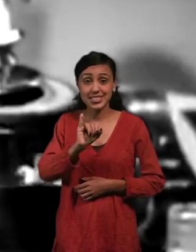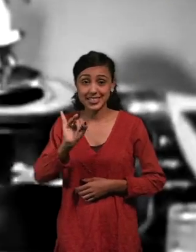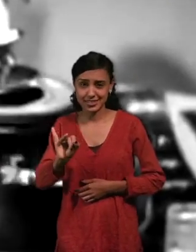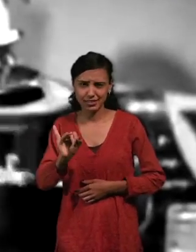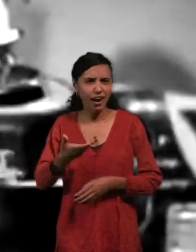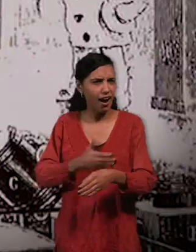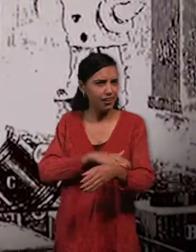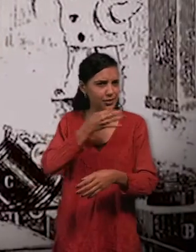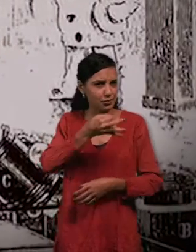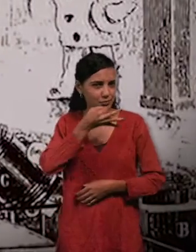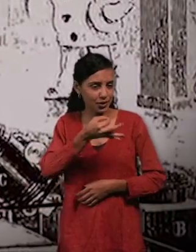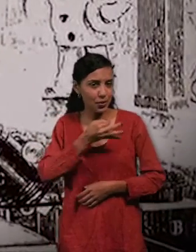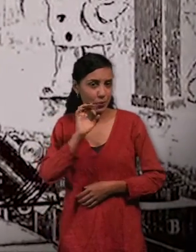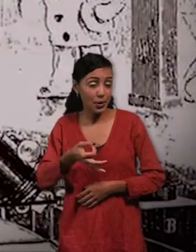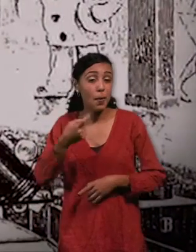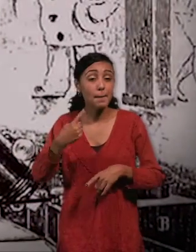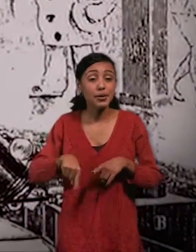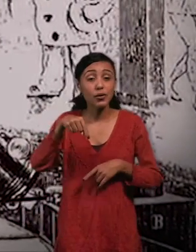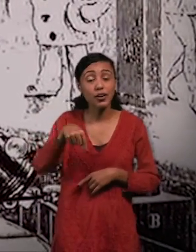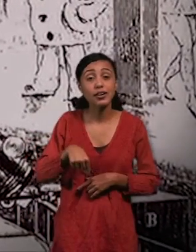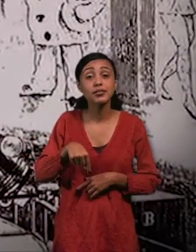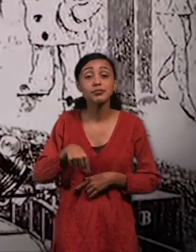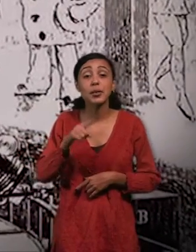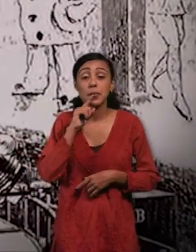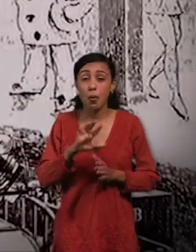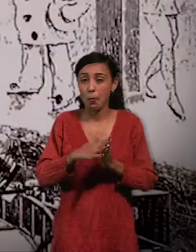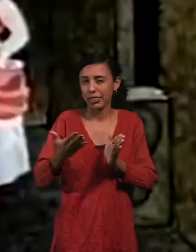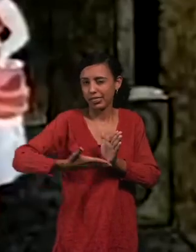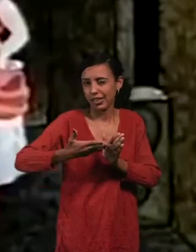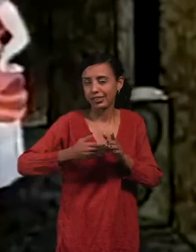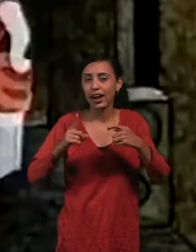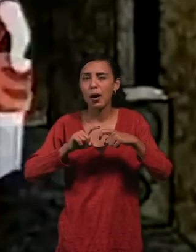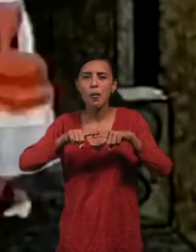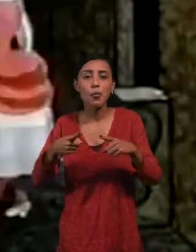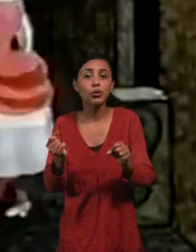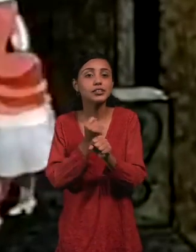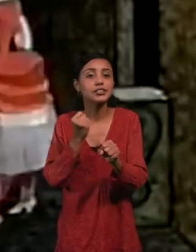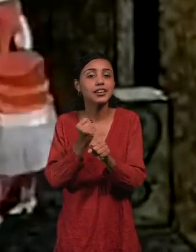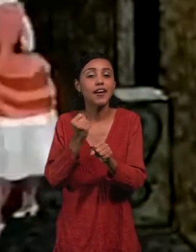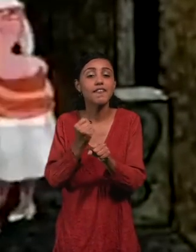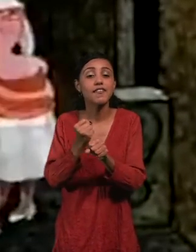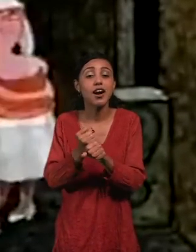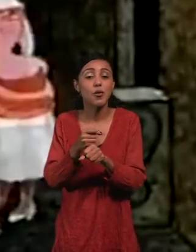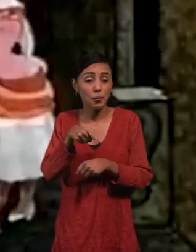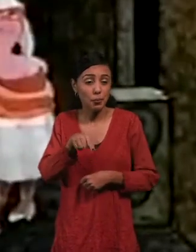anteriores. Pero traemos a Renault a los expedientes cada de hoy porque su obra, Pobre Pierrot, de 1892,